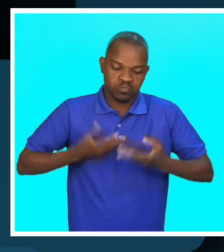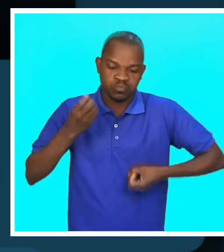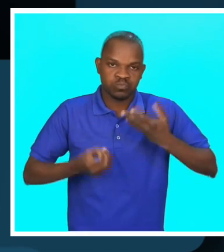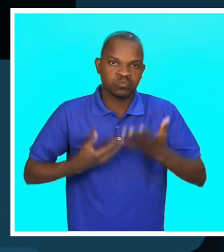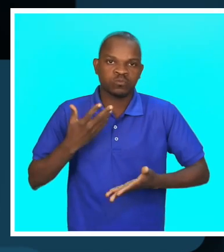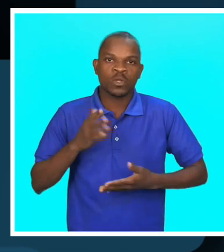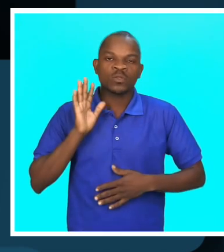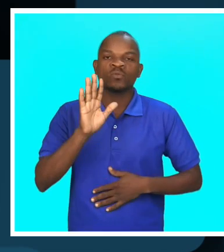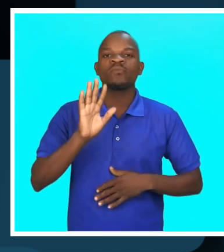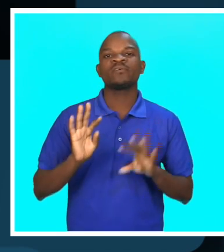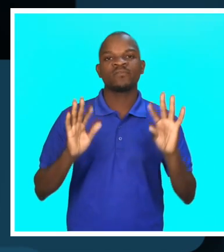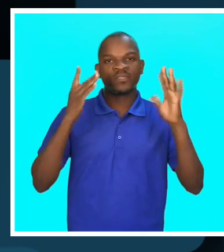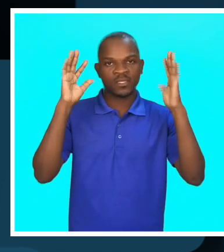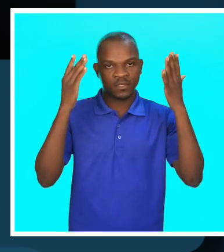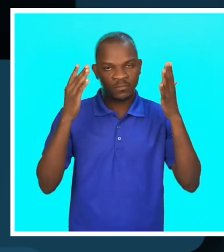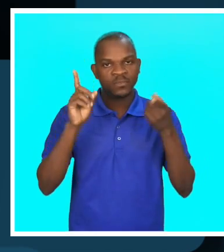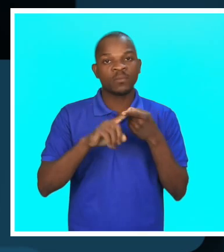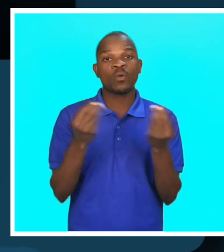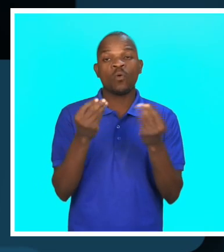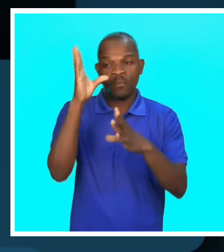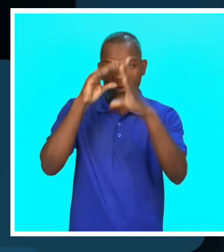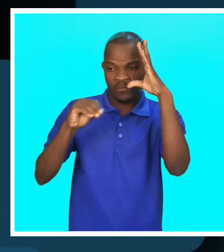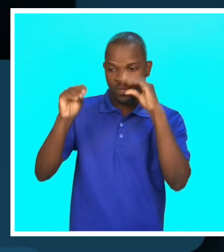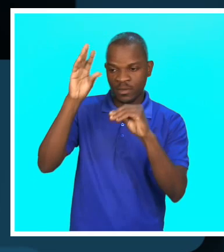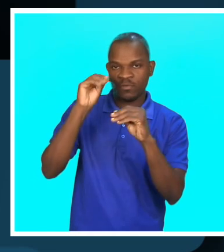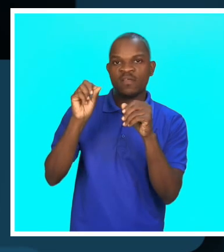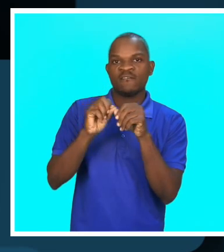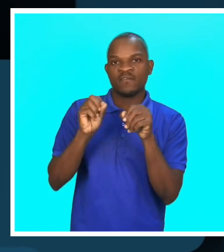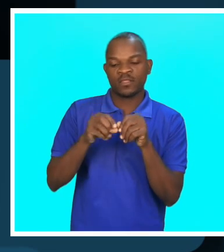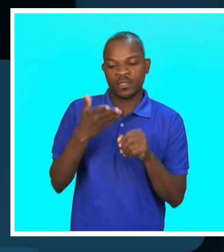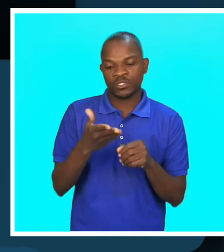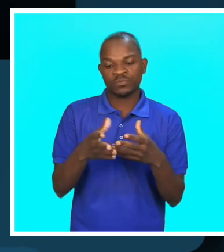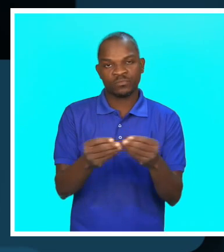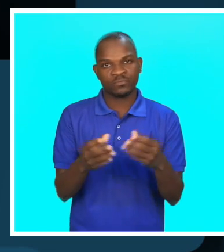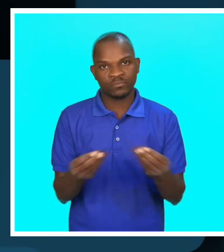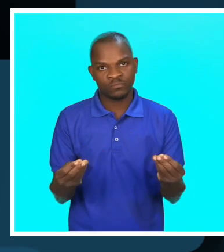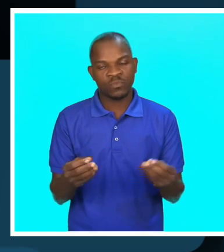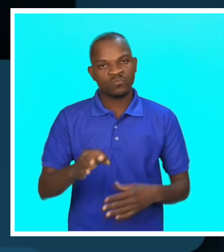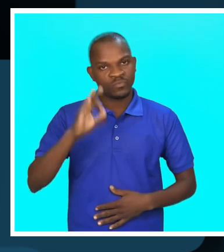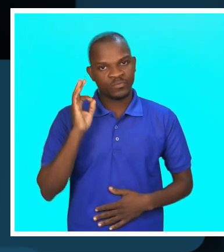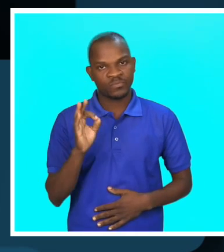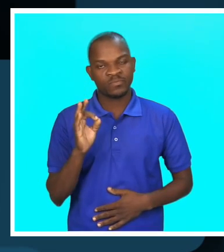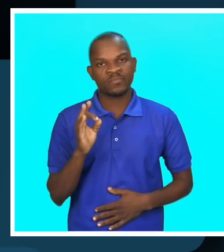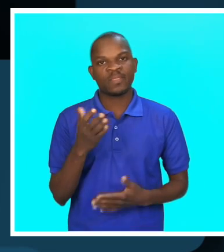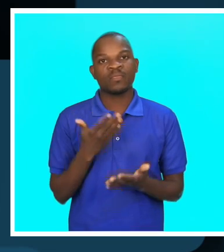trajetória, não é? E como aprendeu a fazer esses produtos fantásticos, produtos